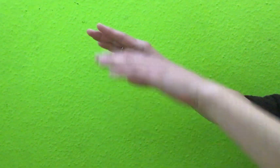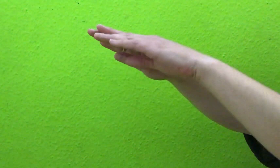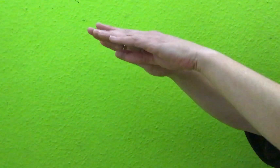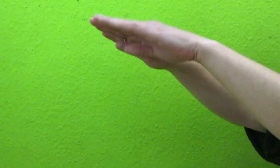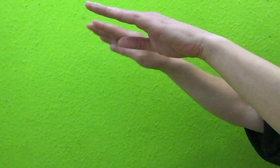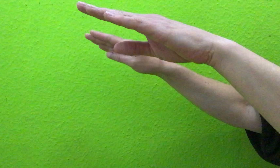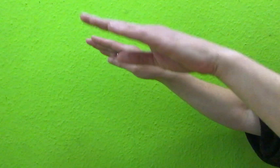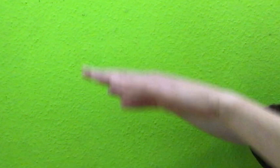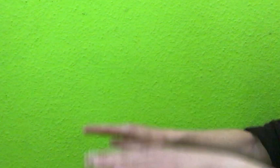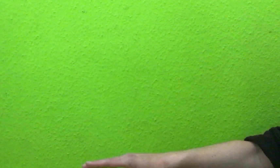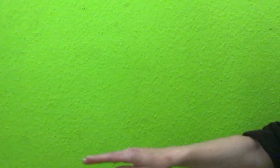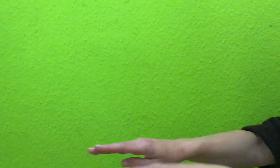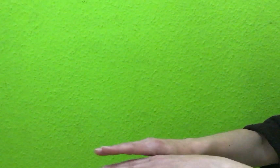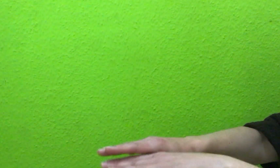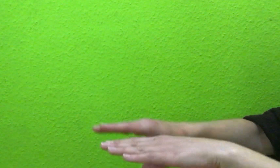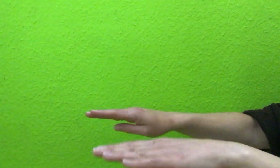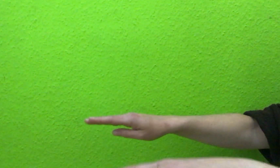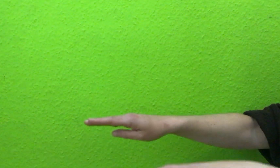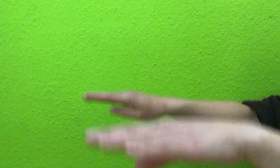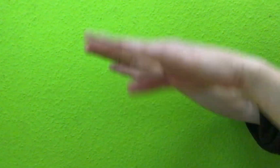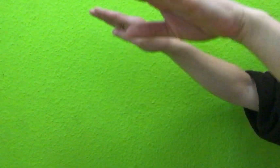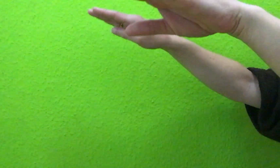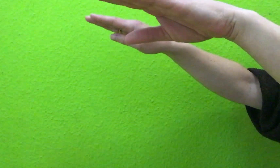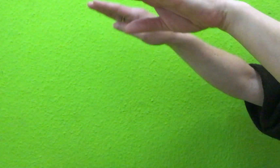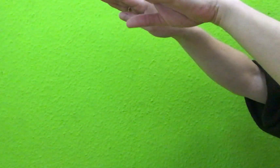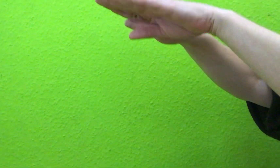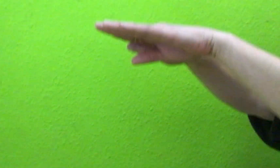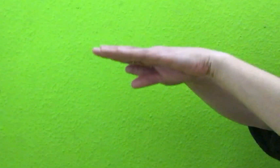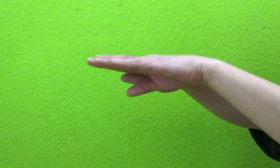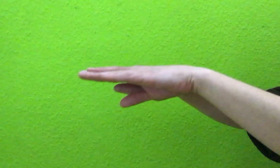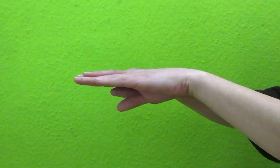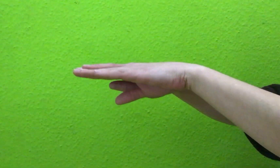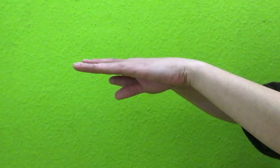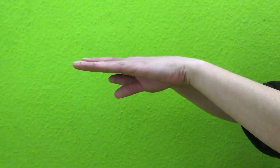sperr ich dich in eine große Kiste hinein.